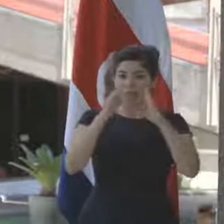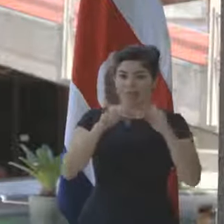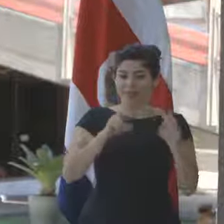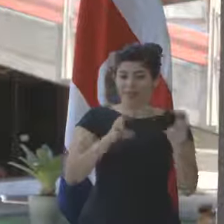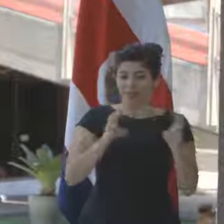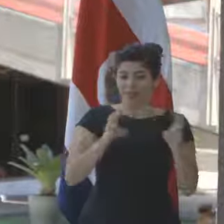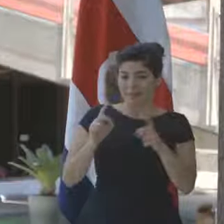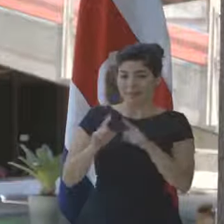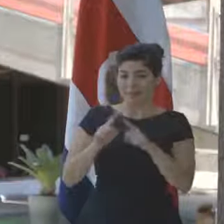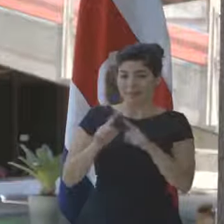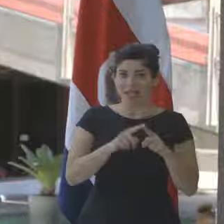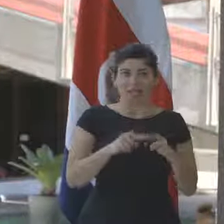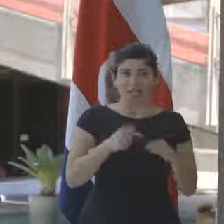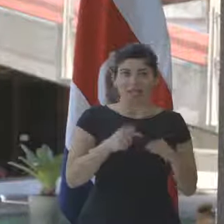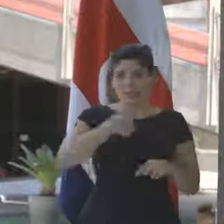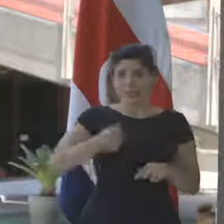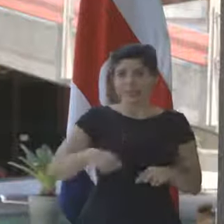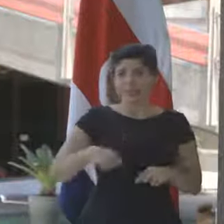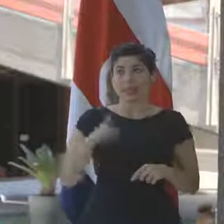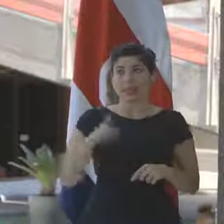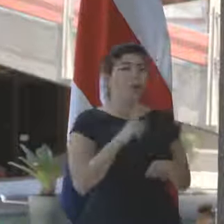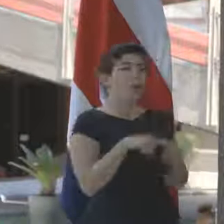temas al presidente del gobierno.